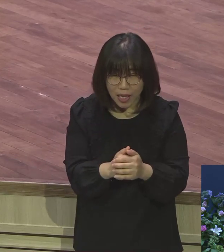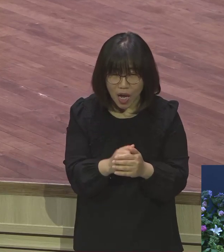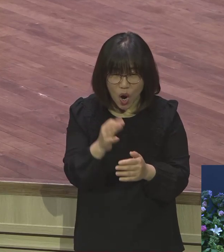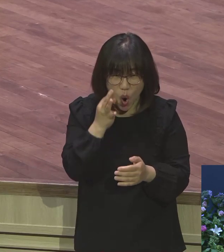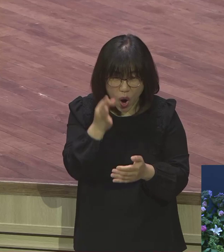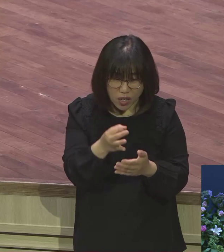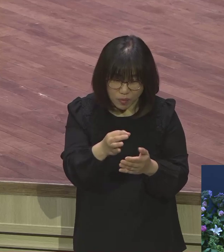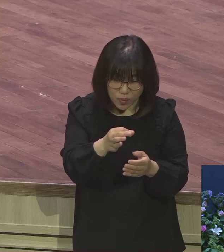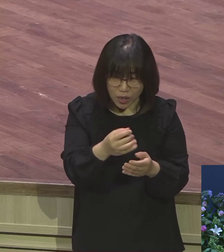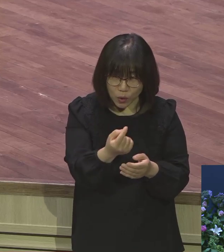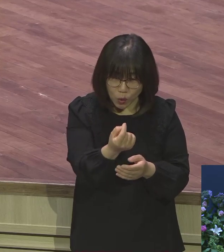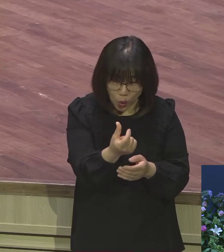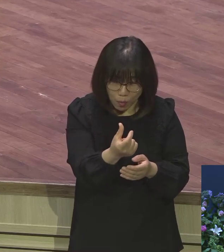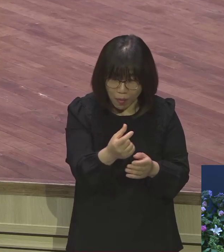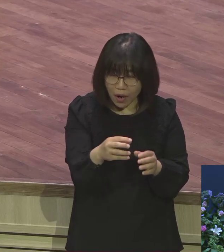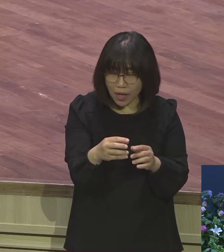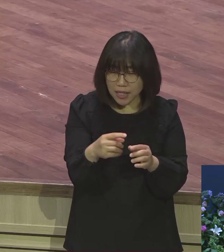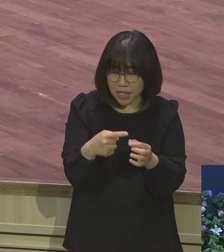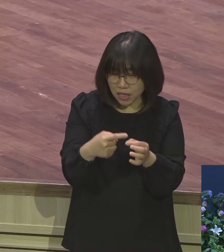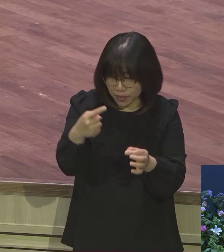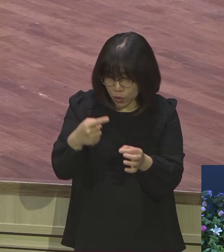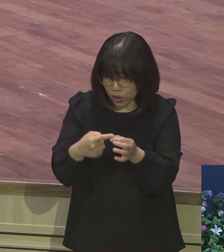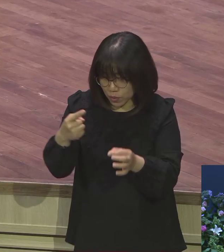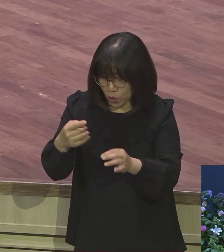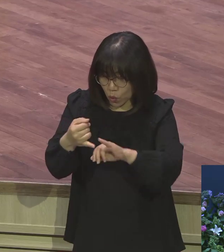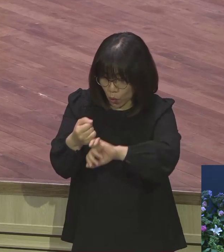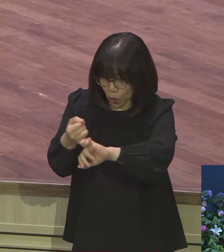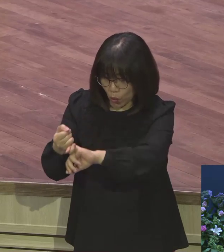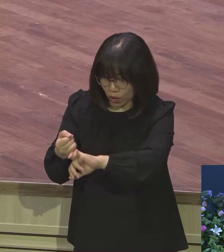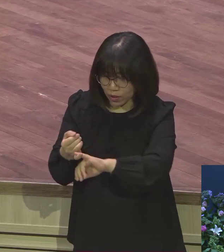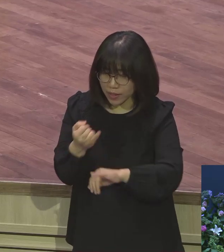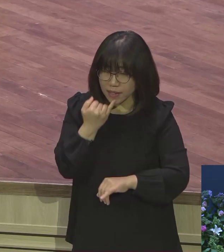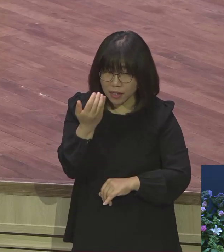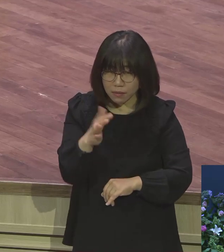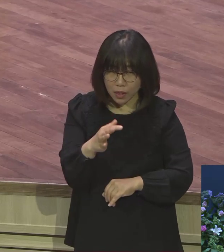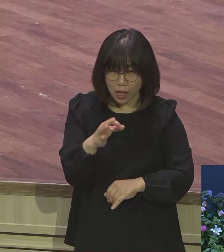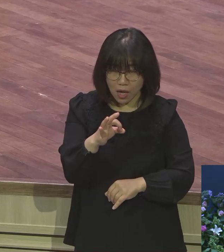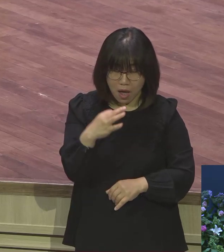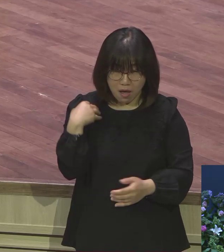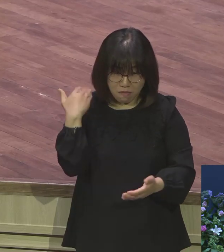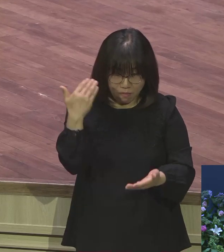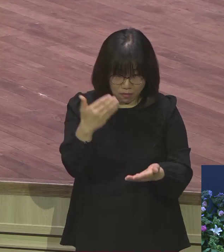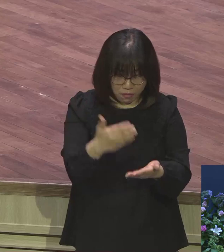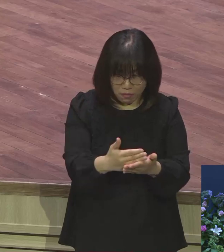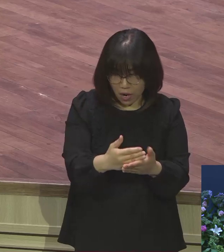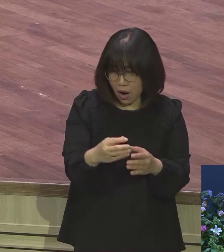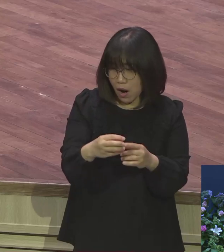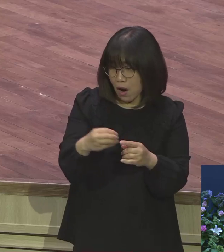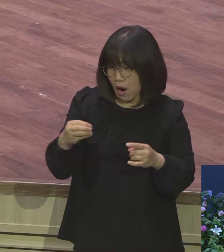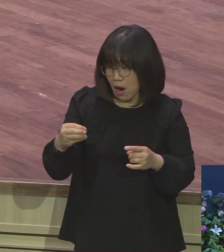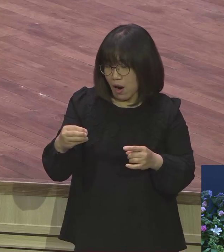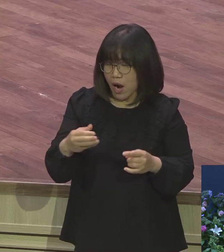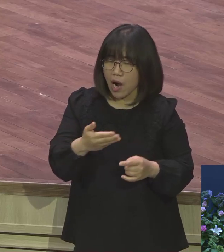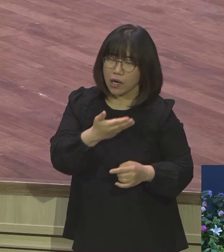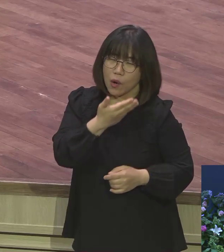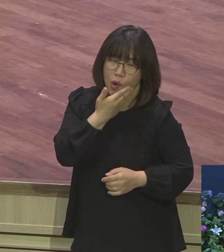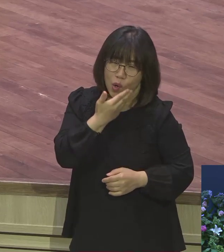아까워서 떼먹게 돼 있어요 아 너무 크니까 그럼 어때요 11조만큼